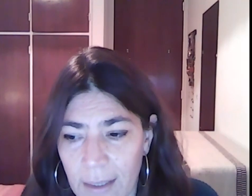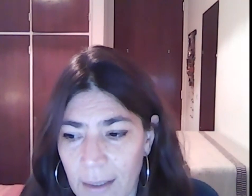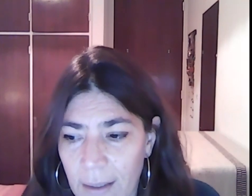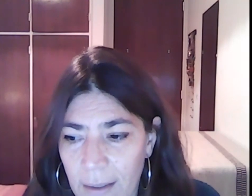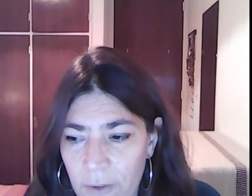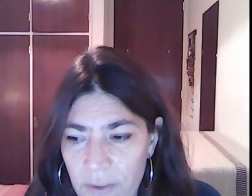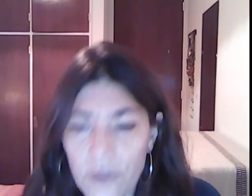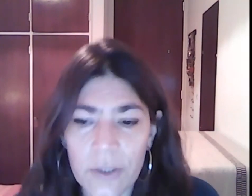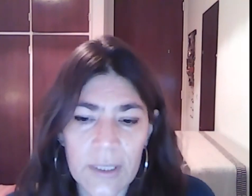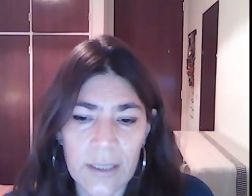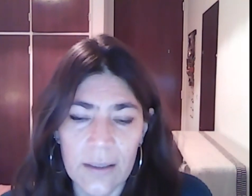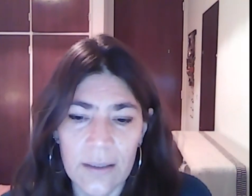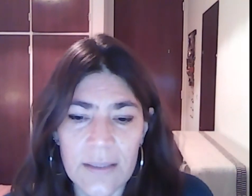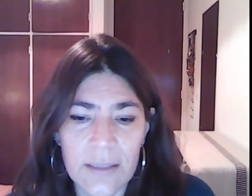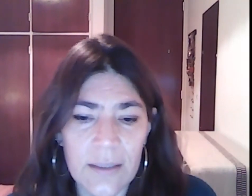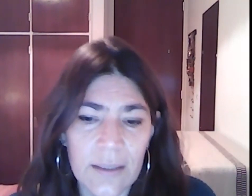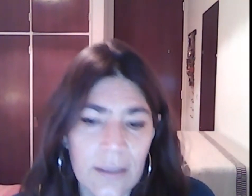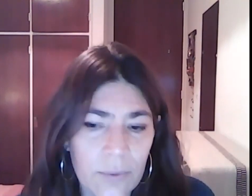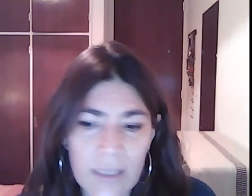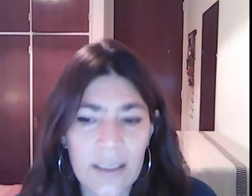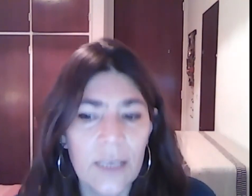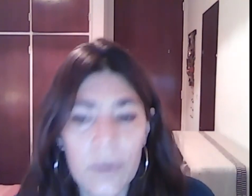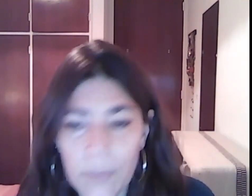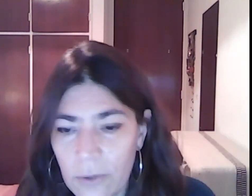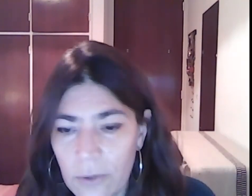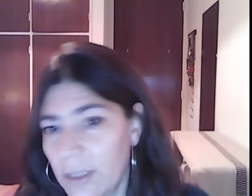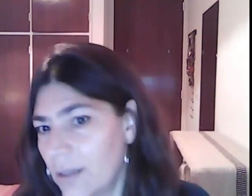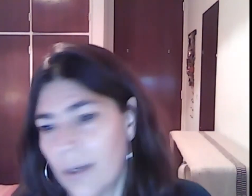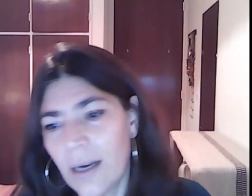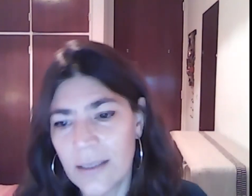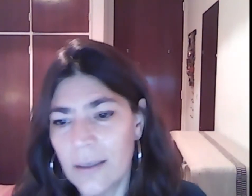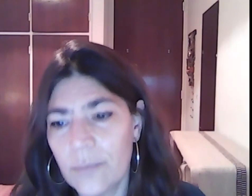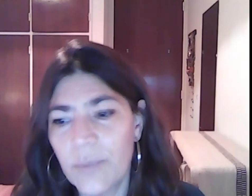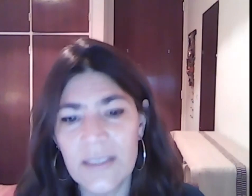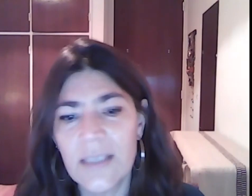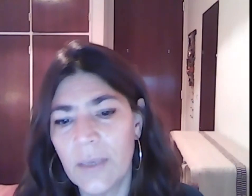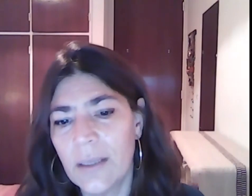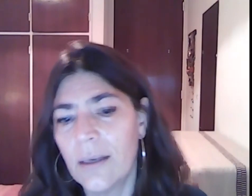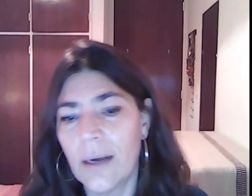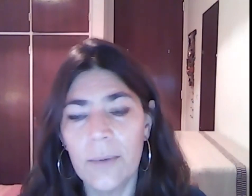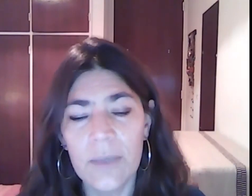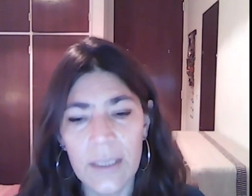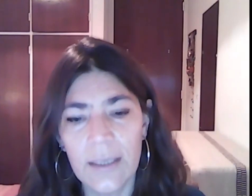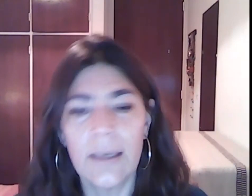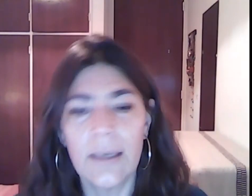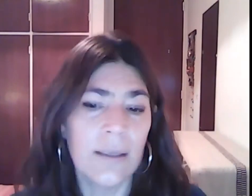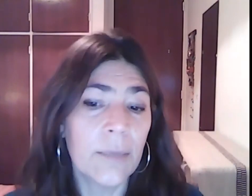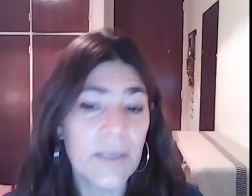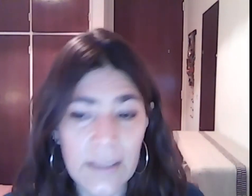Entonces, yo creo que se trata de una serie de movimientos que hacen precisamente al abordaje de la discapacidad